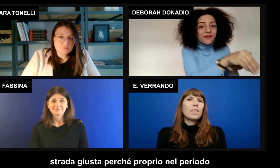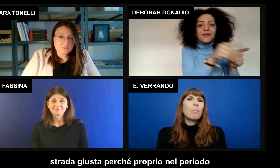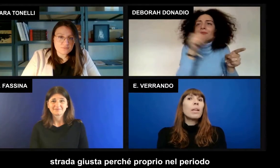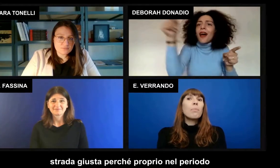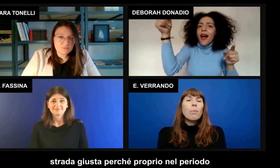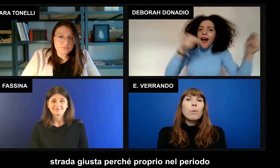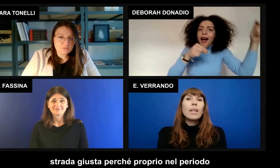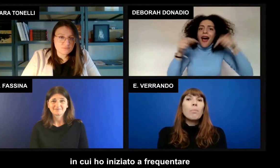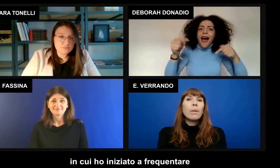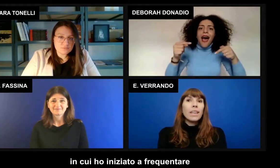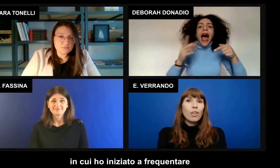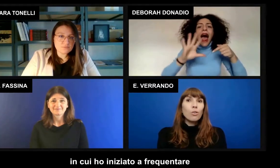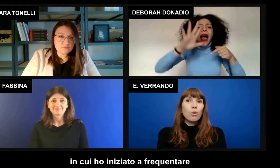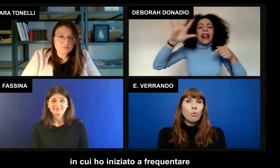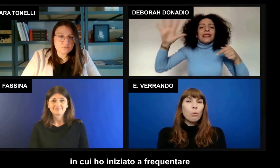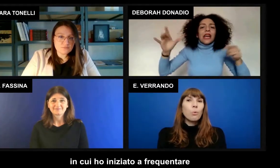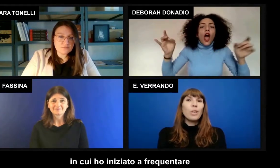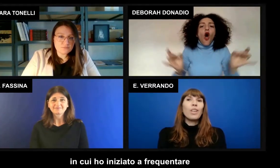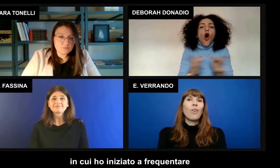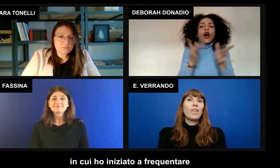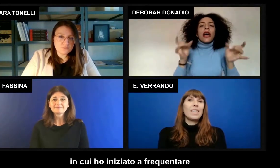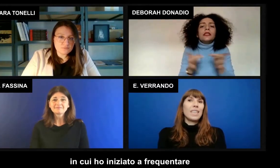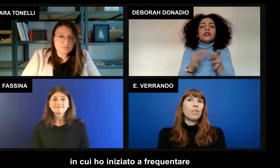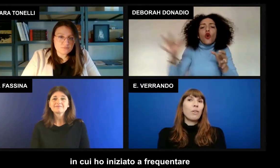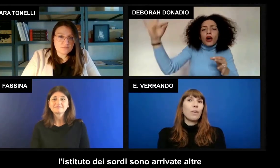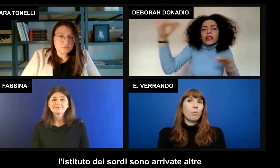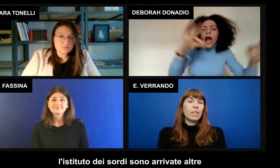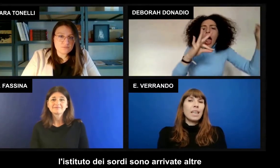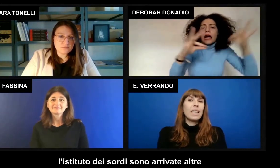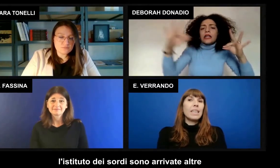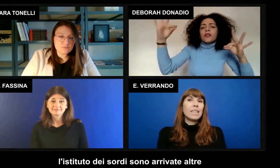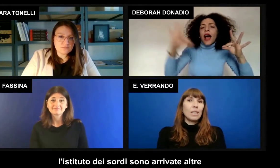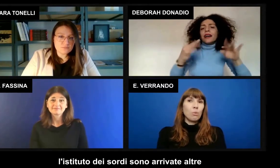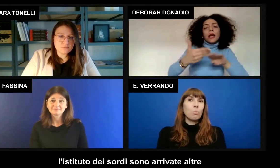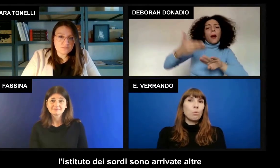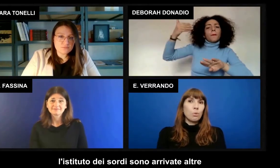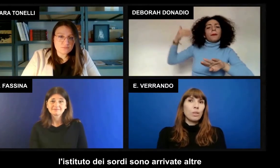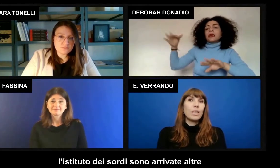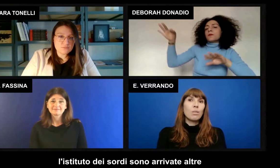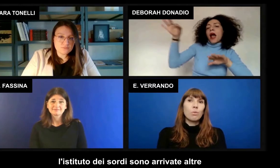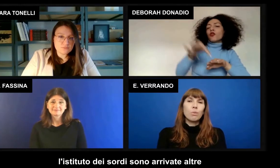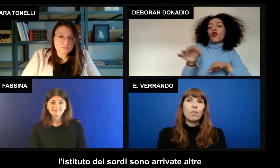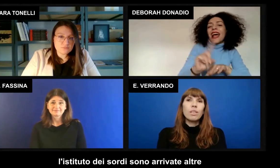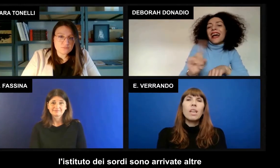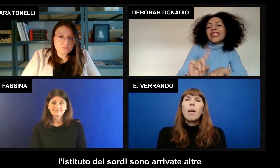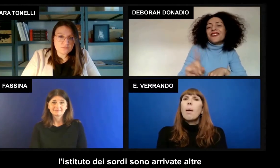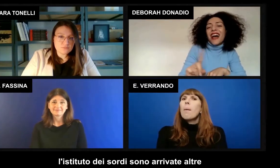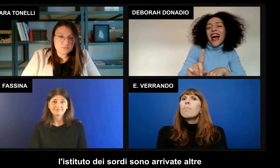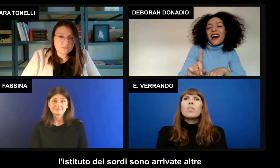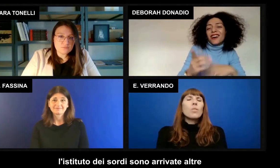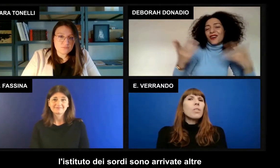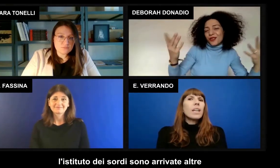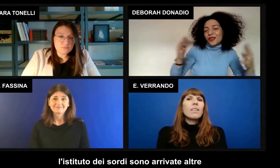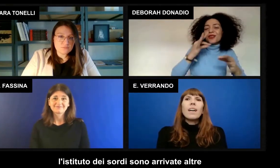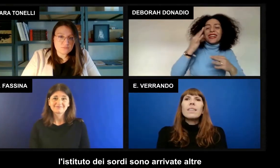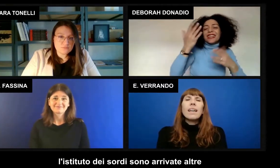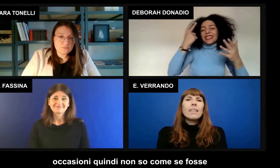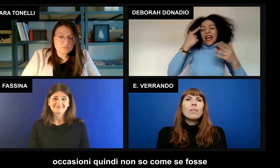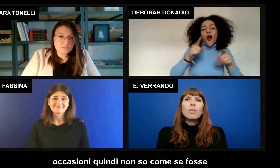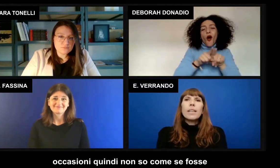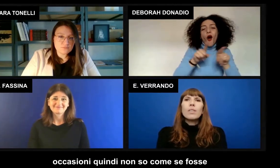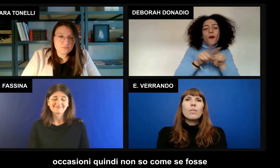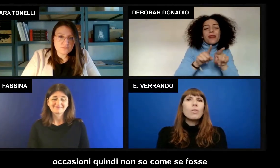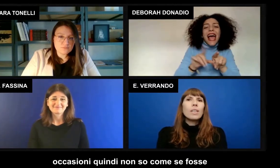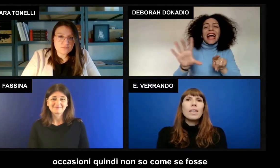giusta perché proprio nel periodo in cui ho iniziato a frequentare l'Istituto dei Sordi sono arrivate